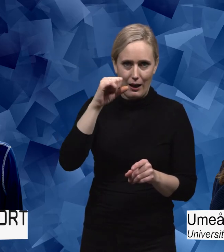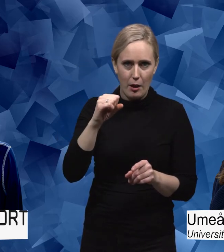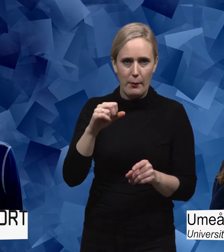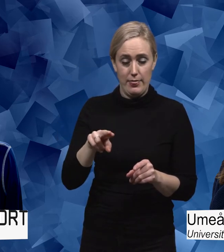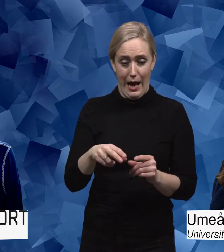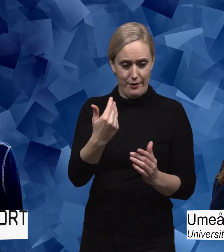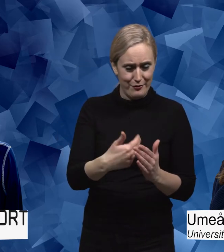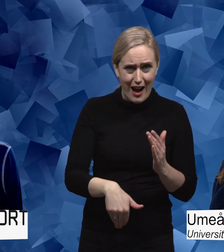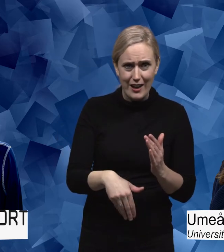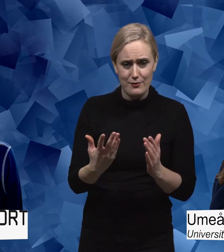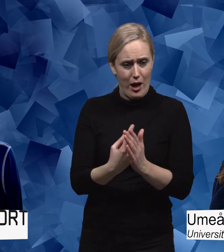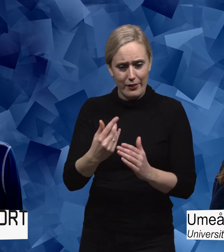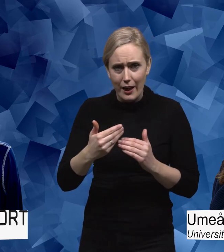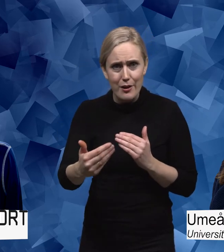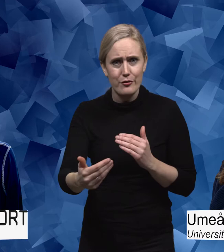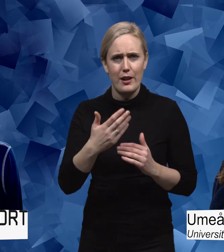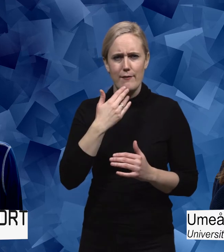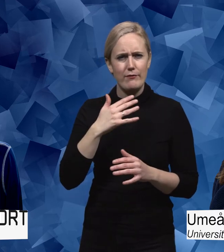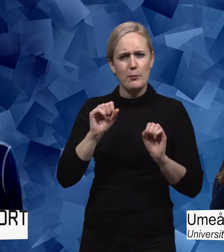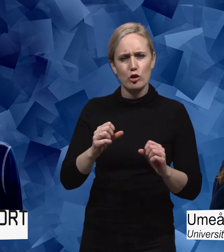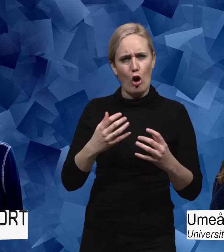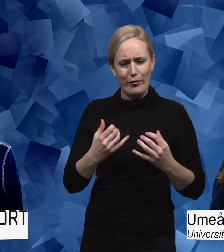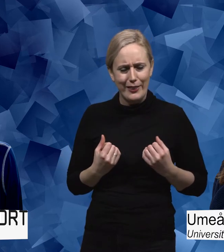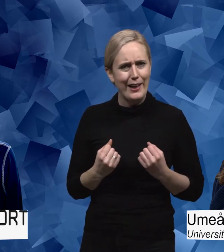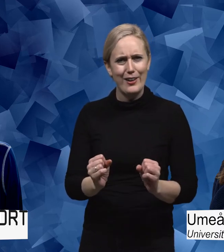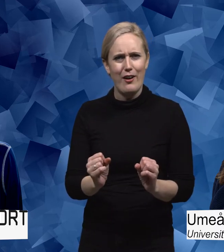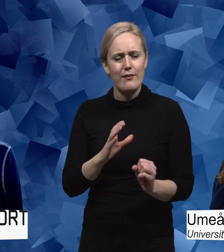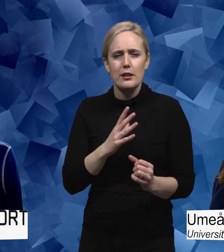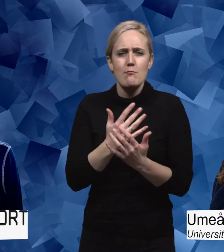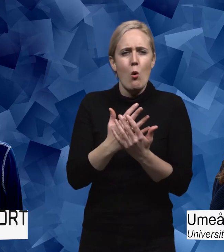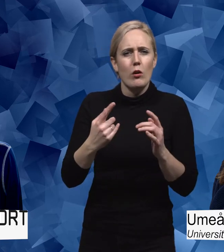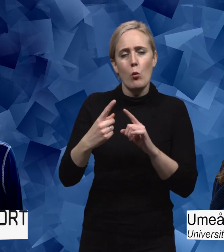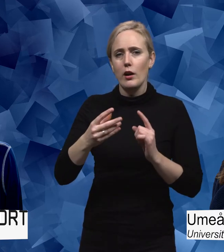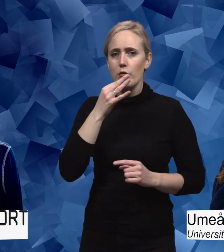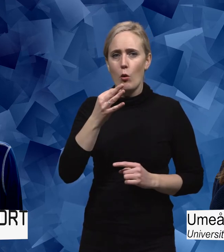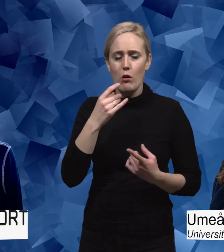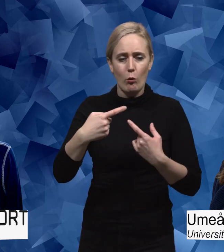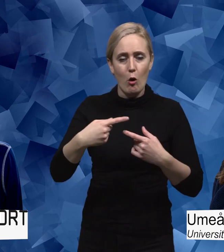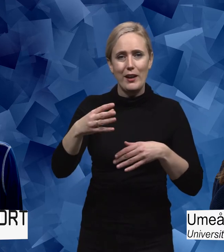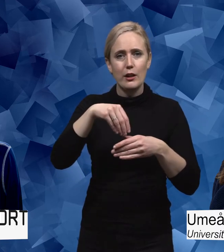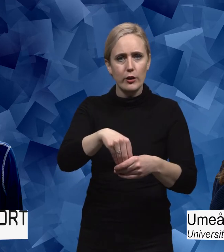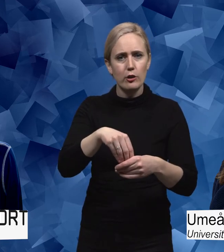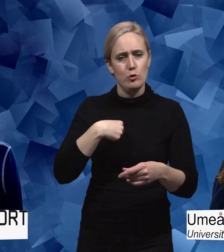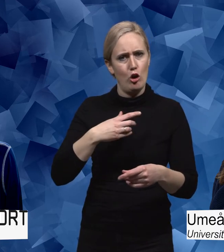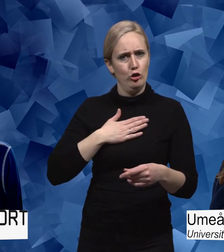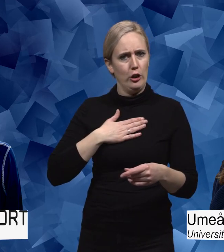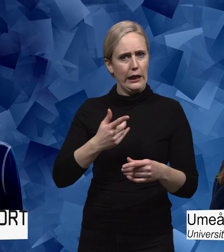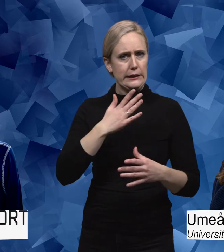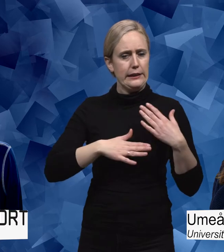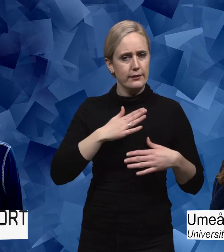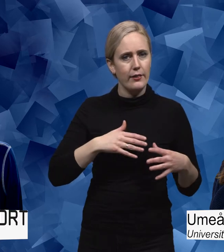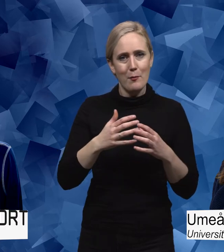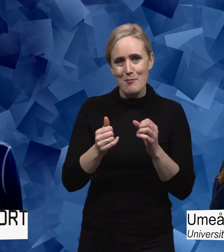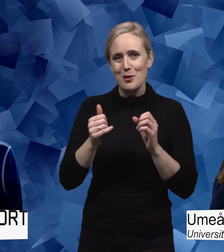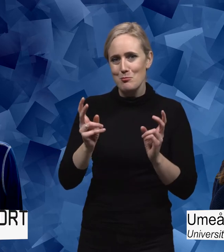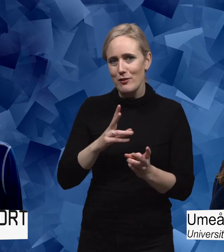med inkluderingen? Vad händer sen? Vem ska driva? Alltså det finns massor med frågor kring inkludering som jag tycker är intressanta men också